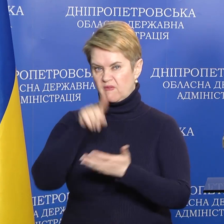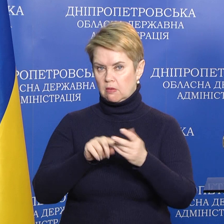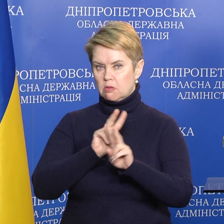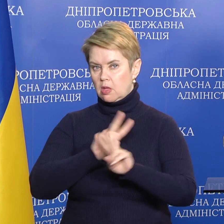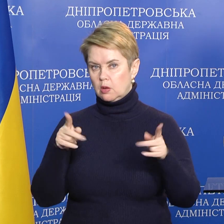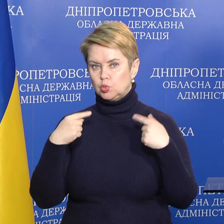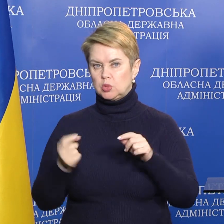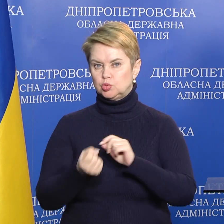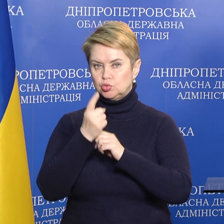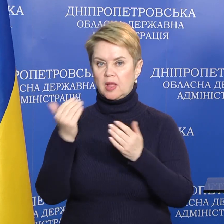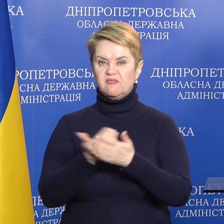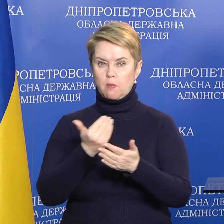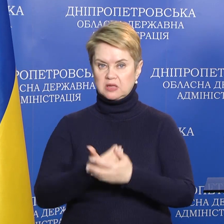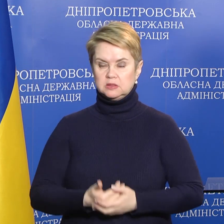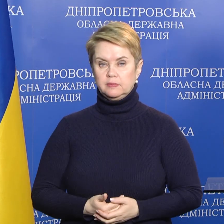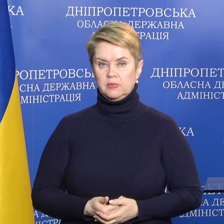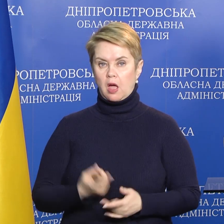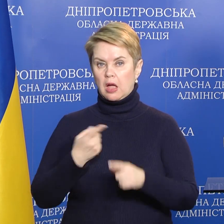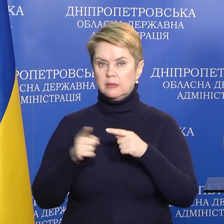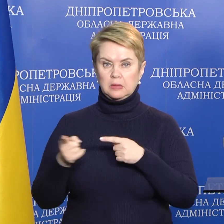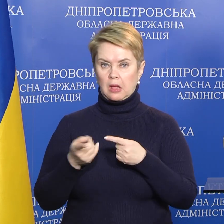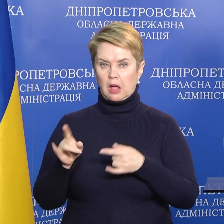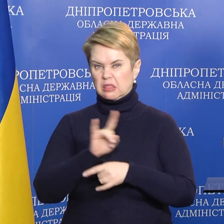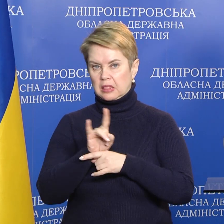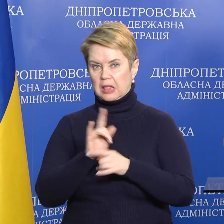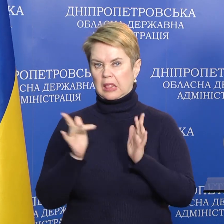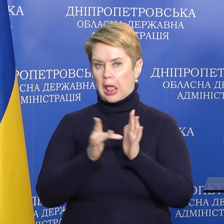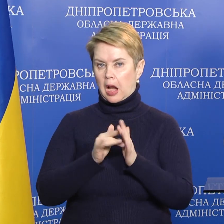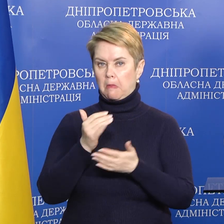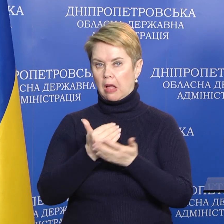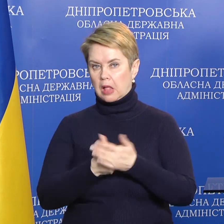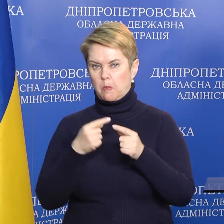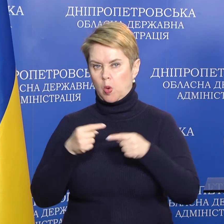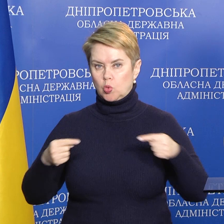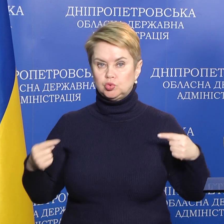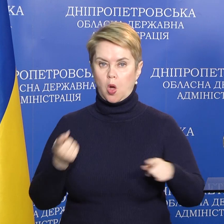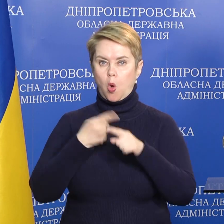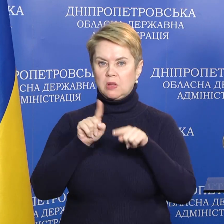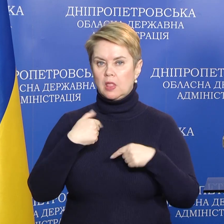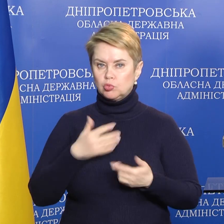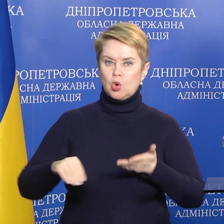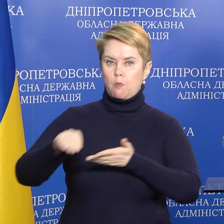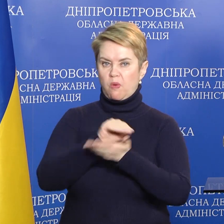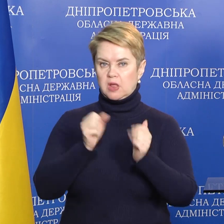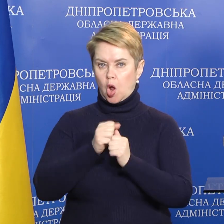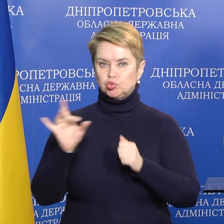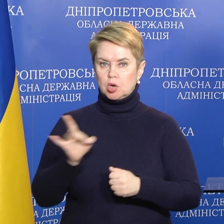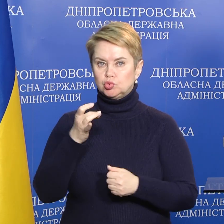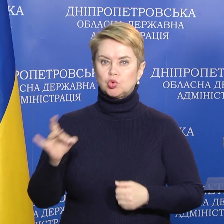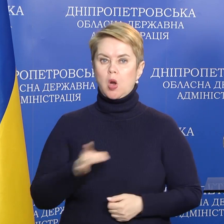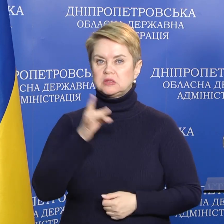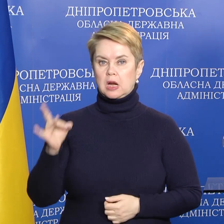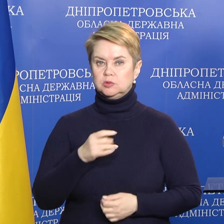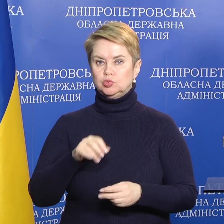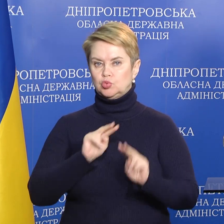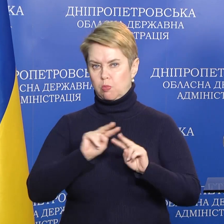никаким другим источникам информации, каким-то анонимным телеграм-каналам и прочее. Об этом я повторяю каждый раз еще раз и еще